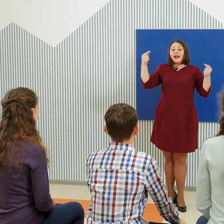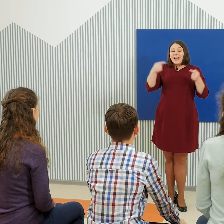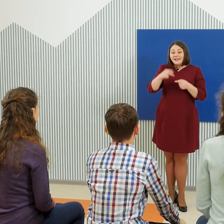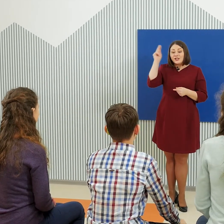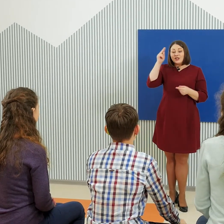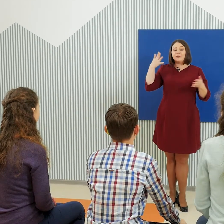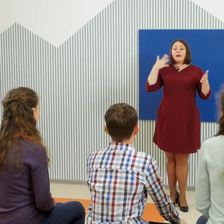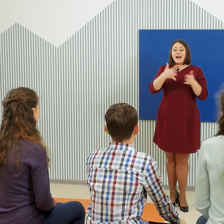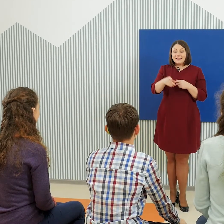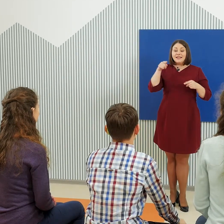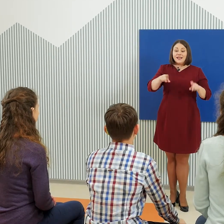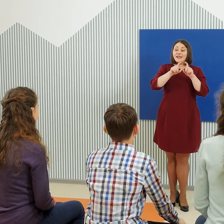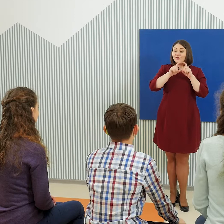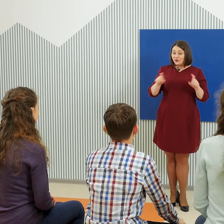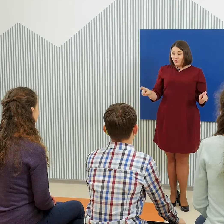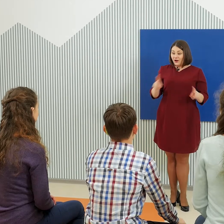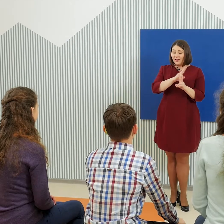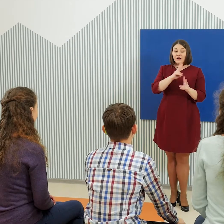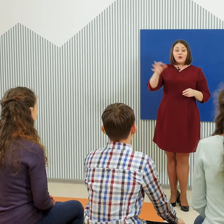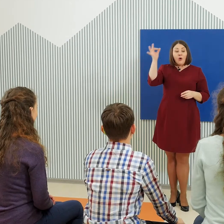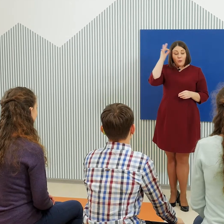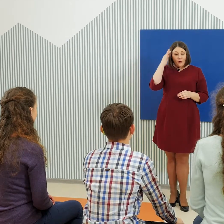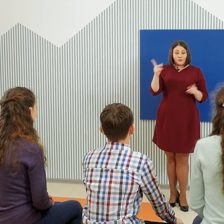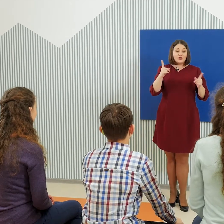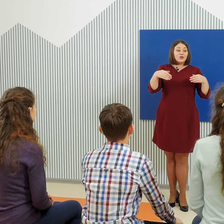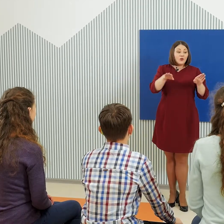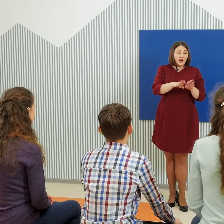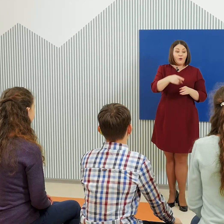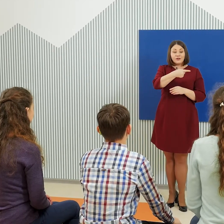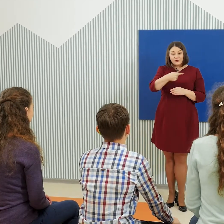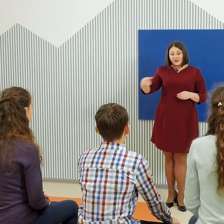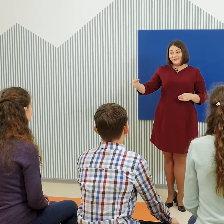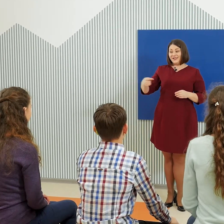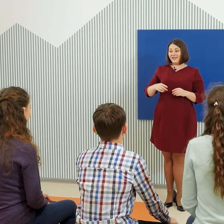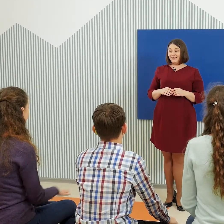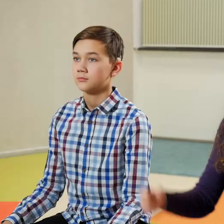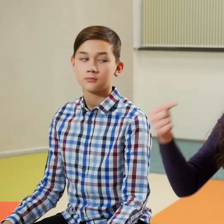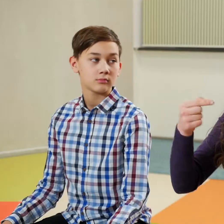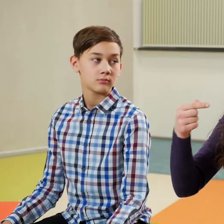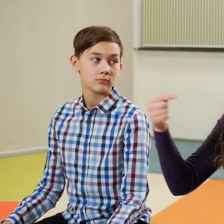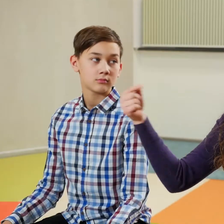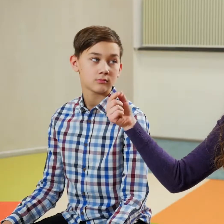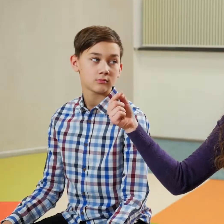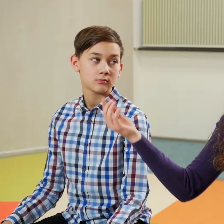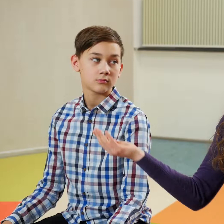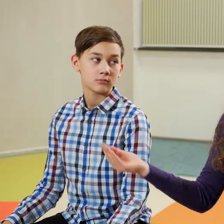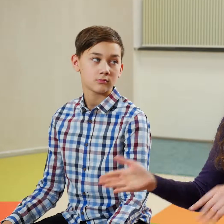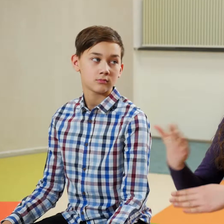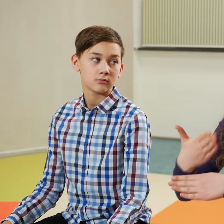конечно же, проходили это в школе. Кто помнит, что такое существительное? Имя существительное – это часть